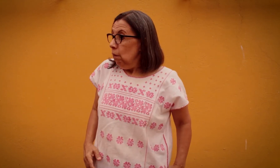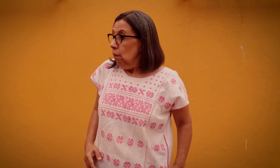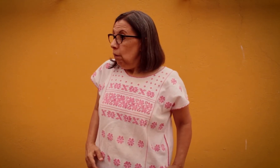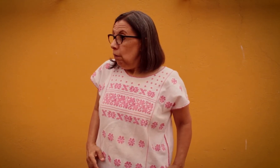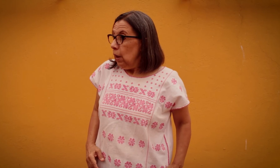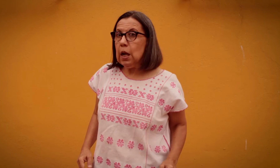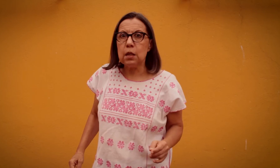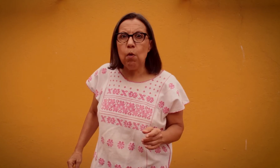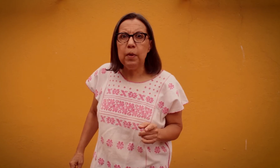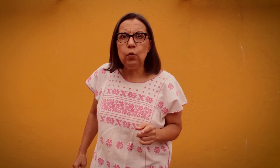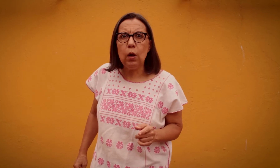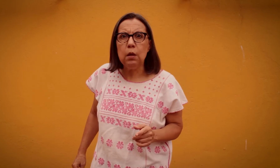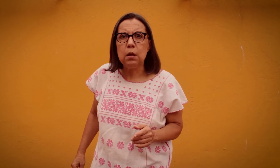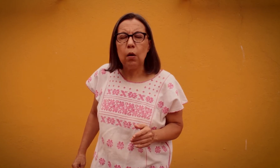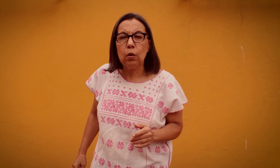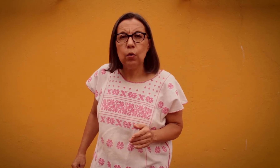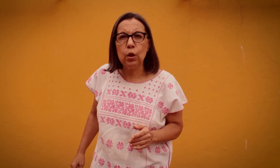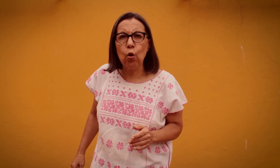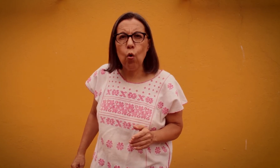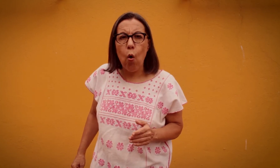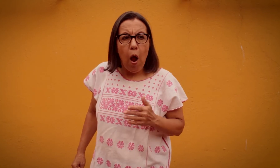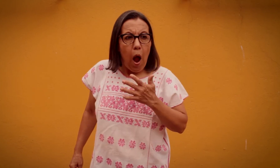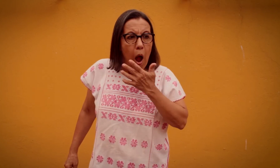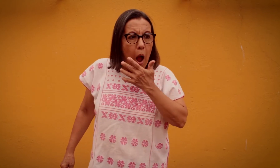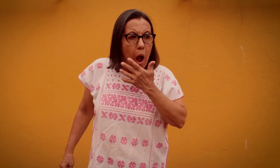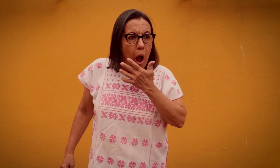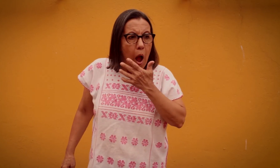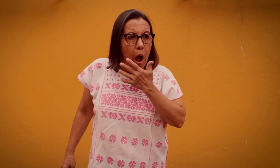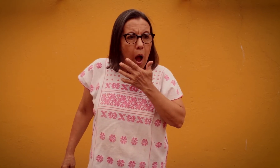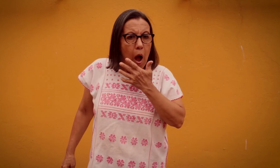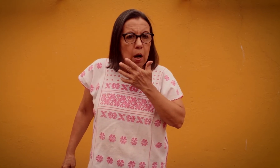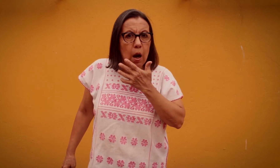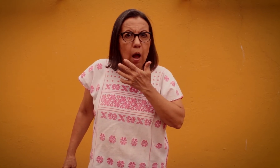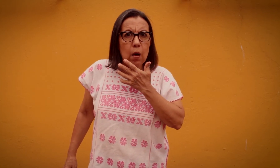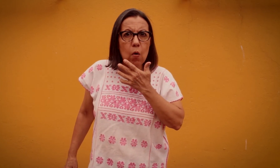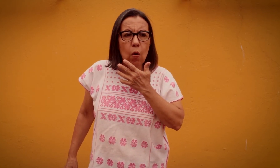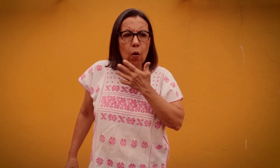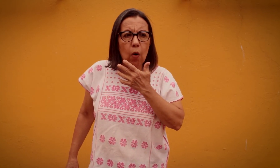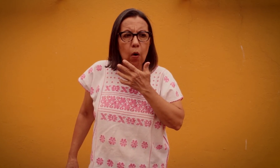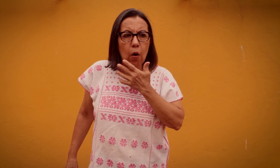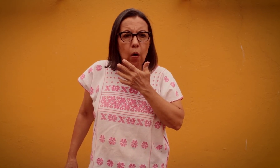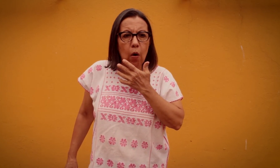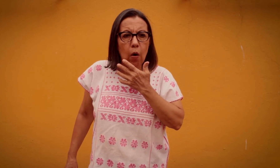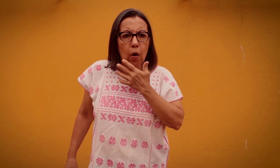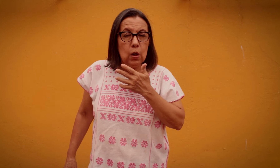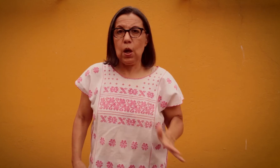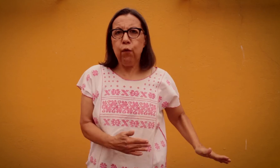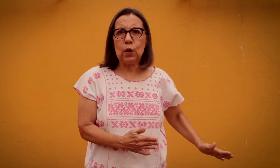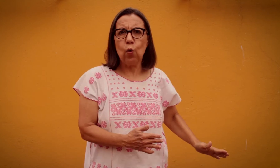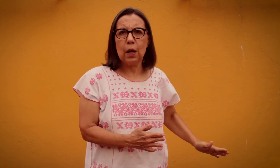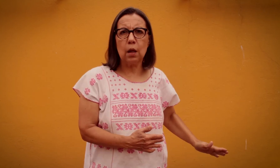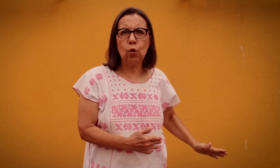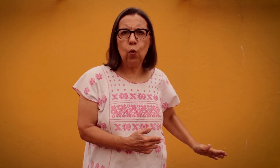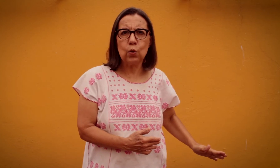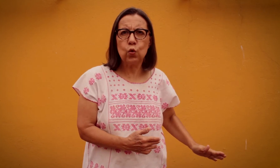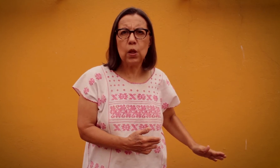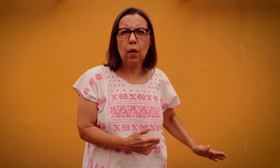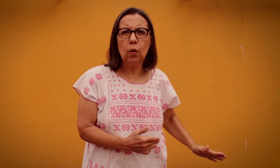En ese momento Andy se acordó de todo Claro Se fue a su casa todo asustado